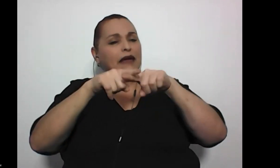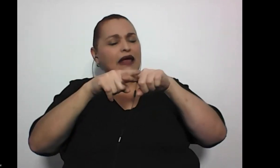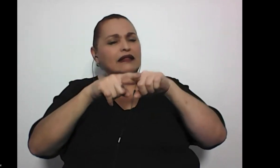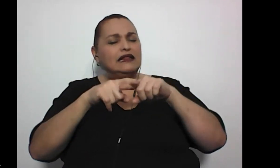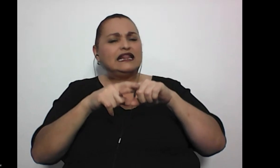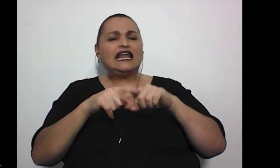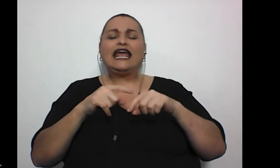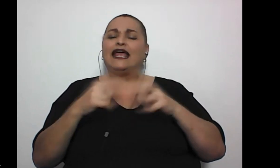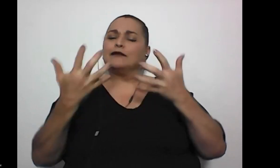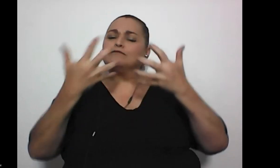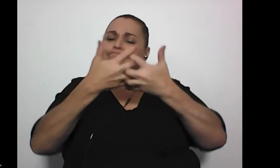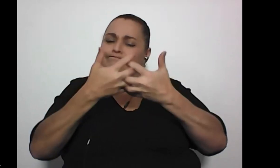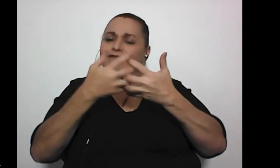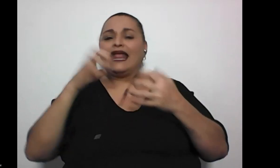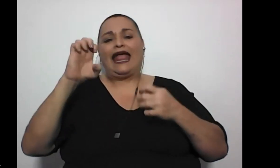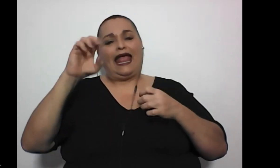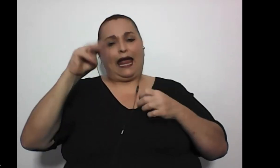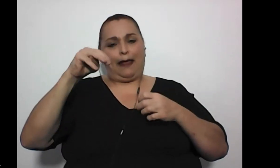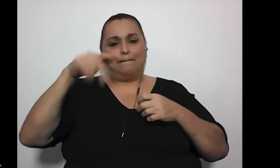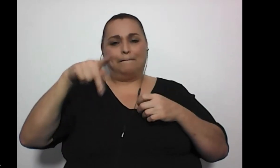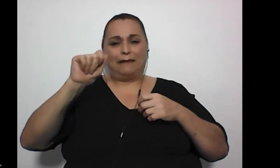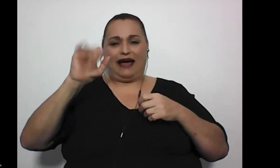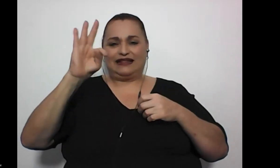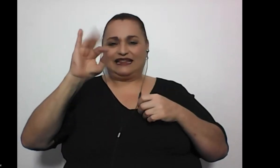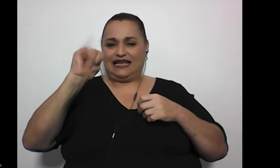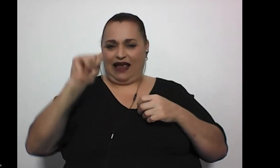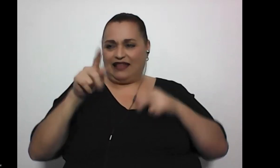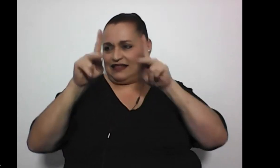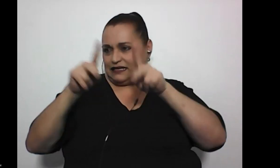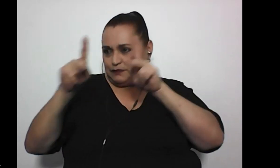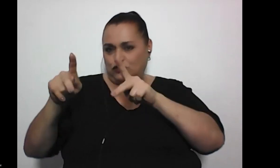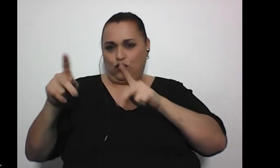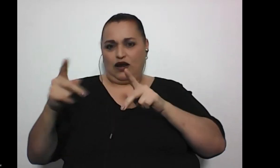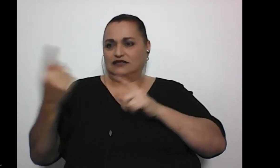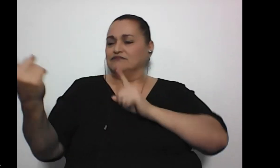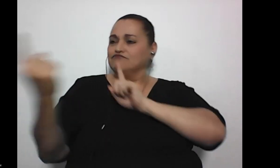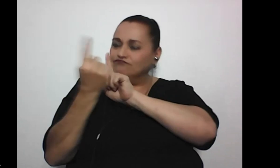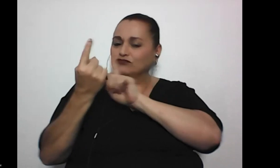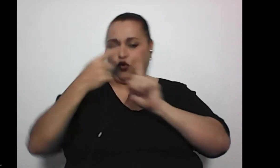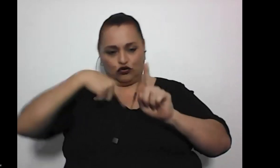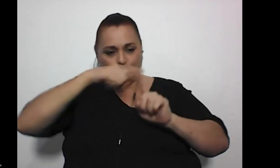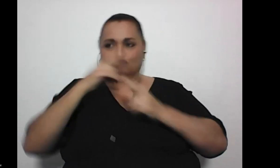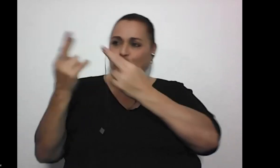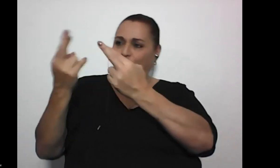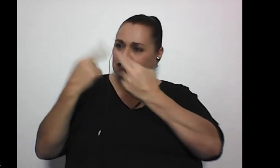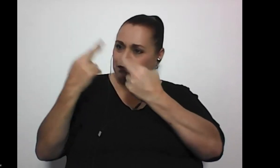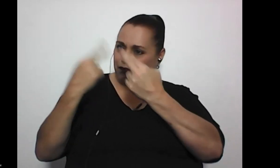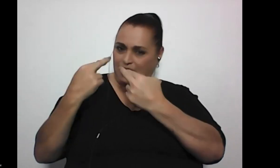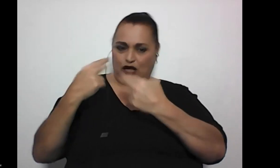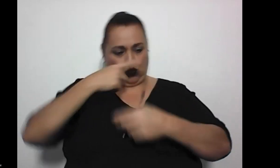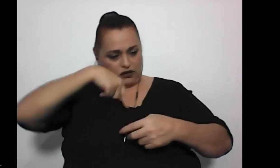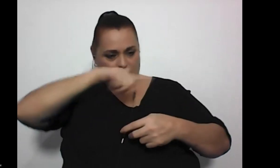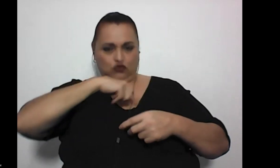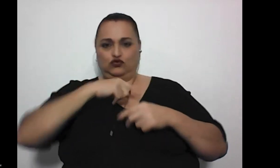alta de empatía de las personas, ¿verdad? Empatía de las personas hacia nosotros, respeto de las personas hacia